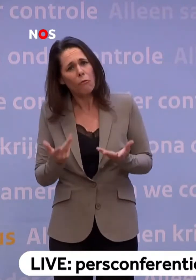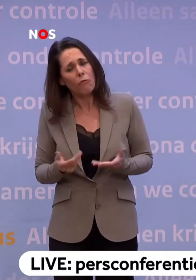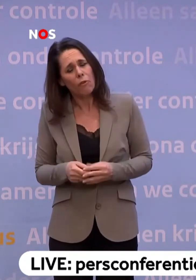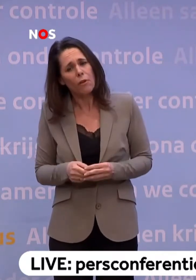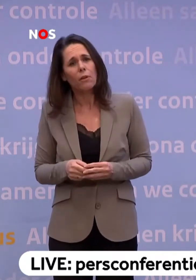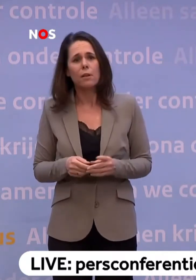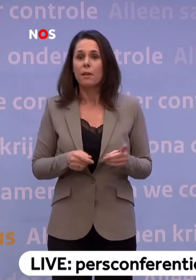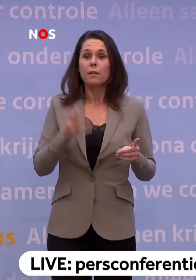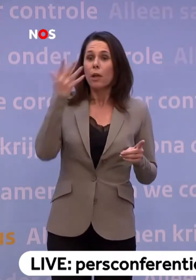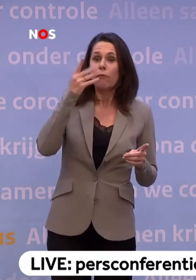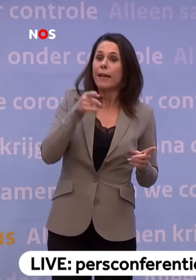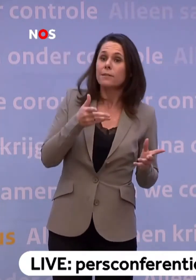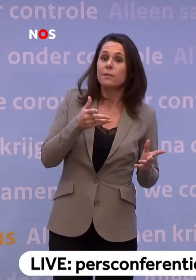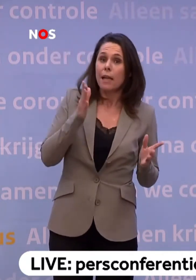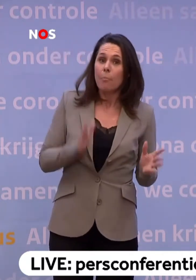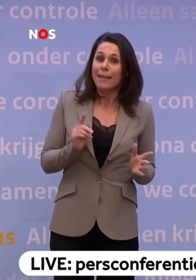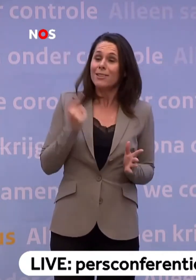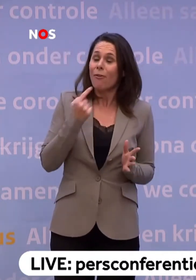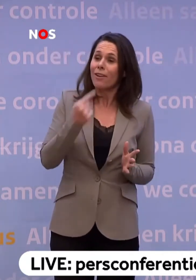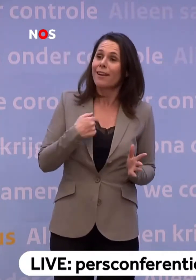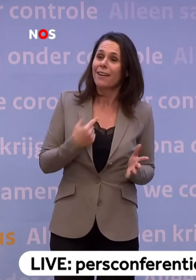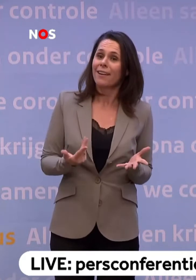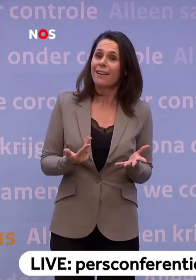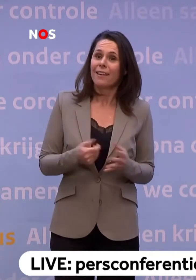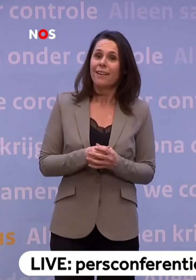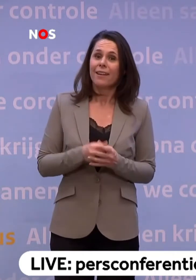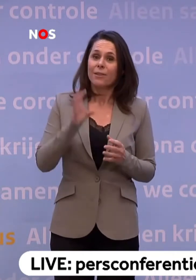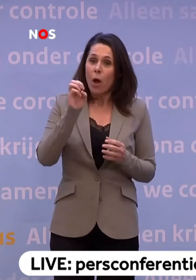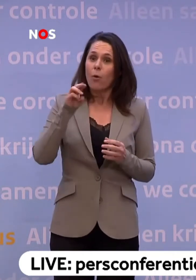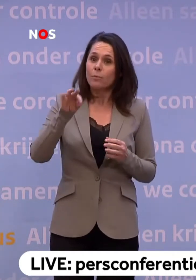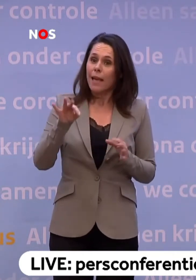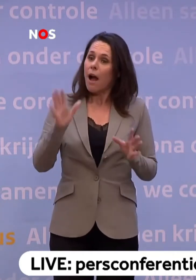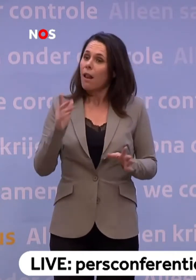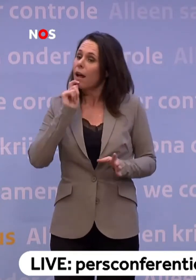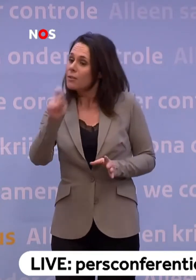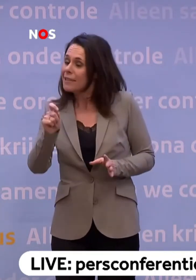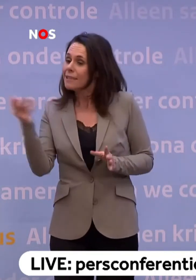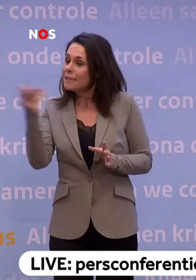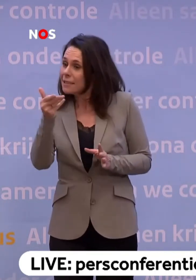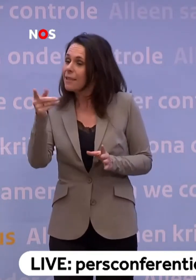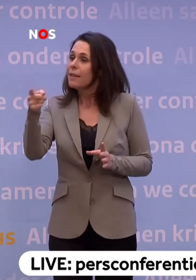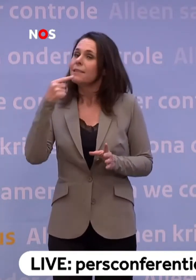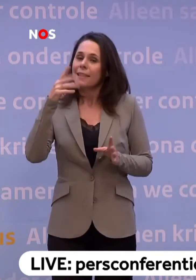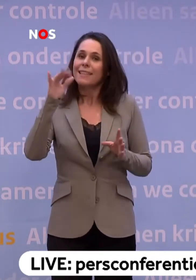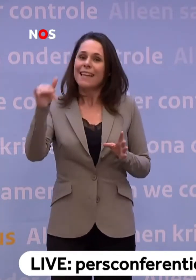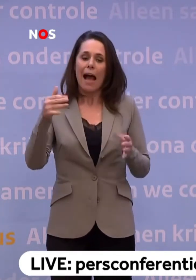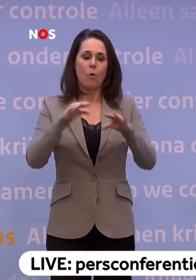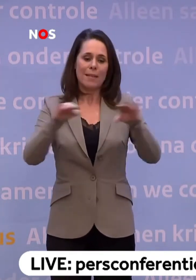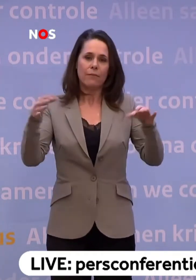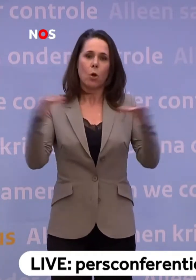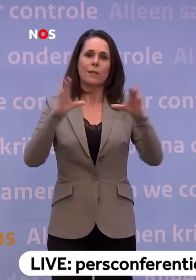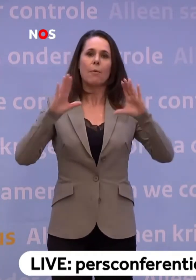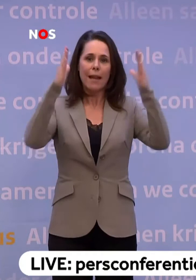Nee, u vergit zich niet, maar ik heb er ook wat over gezegd. Ik heb gezegd, we hebben het OMT om advies gevraagd. Het OMT zegt, ja, dat gaan we doen op het niveau van de samenleving.